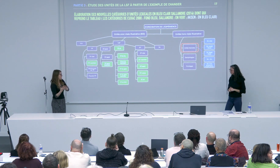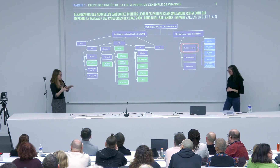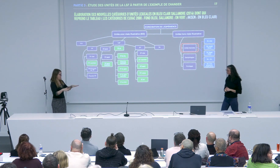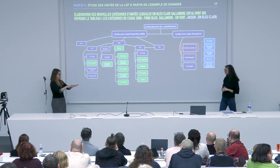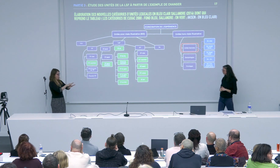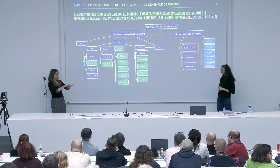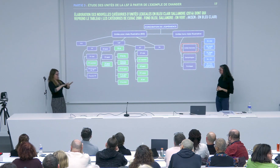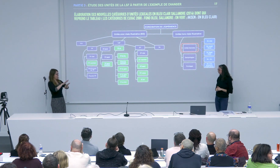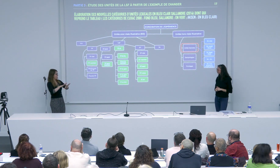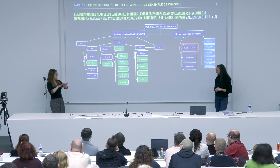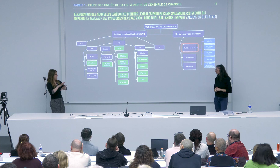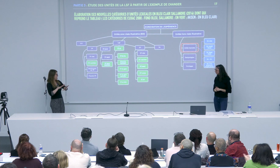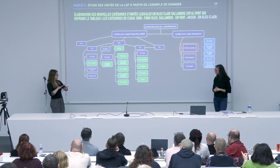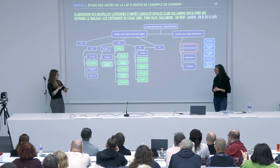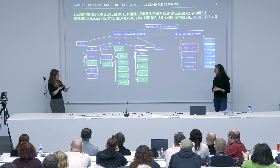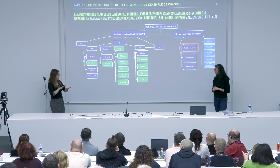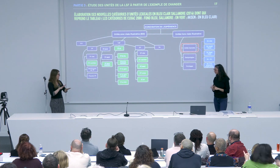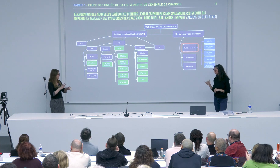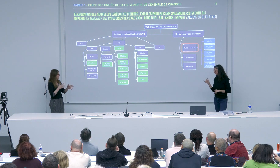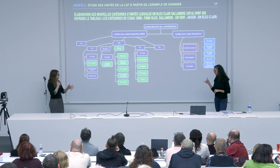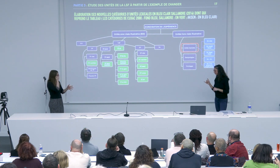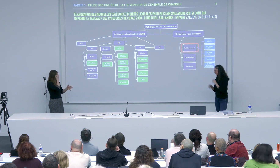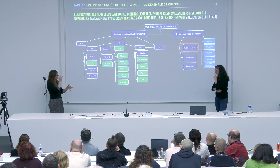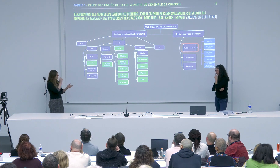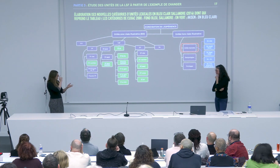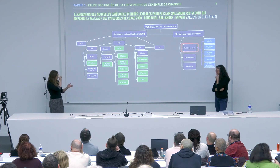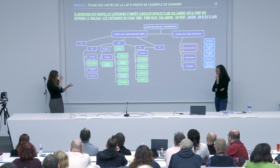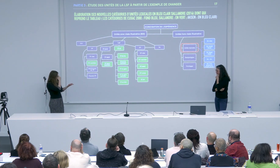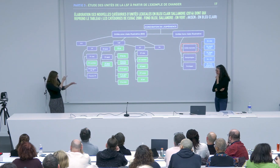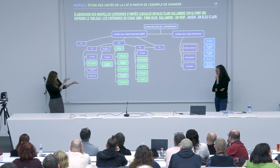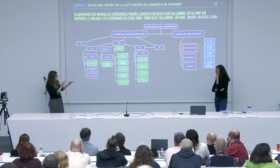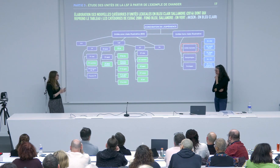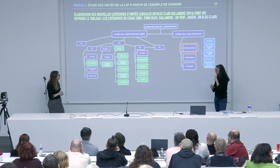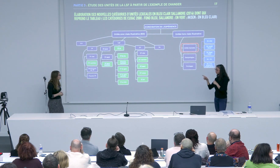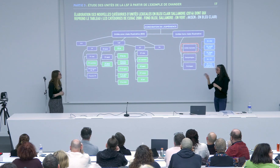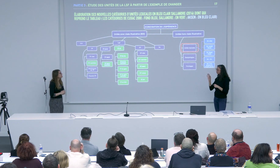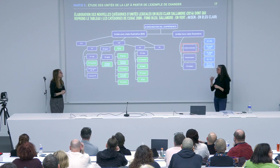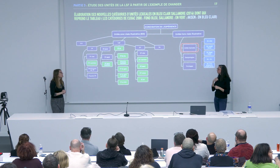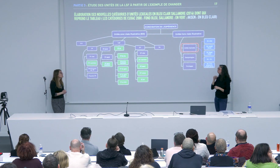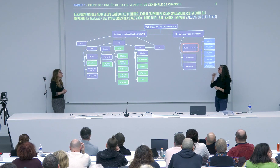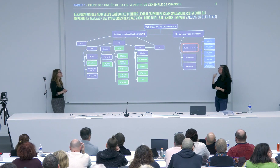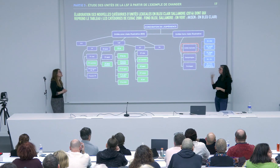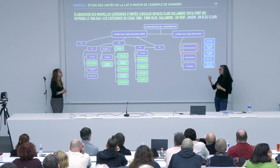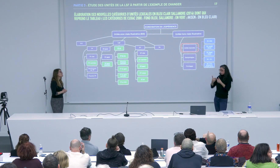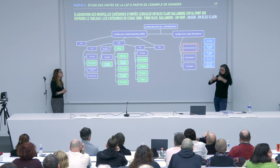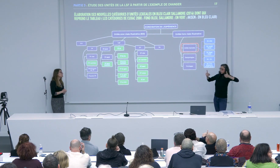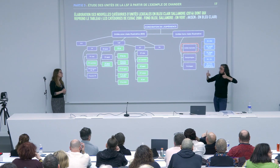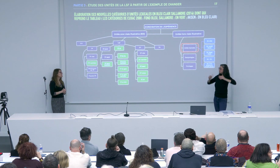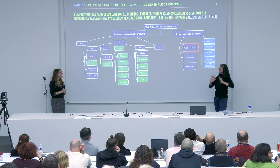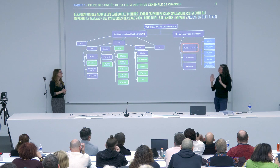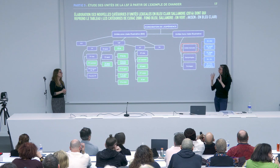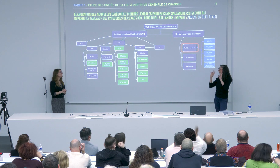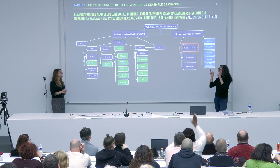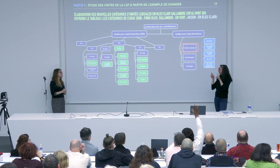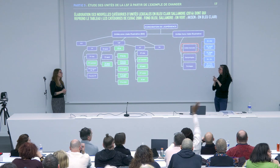UT plutôt on est plutôt sur le style du continuum plutôt que d'une délimitation claire, nette et précise c'était pas très clair quand j lu ta thèse.